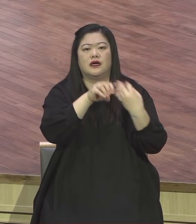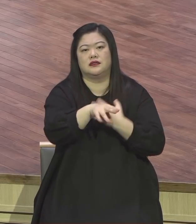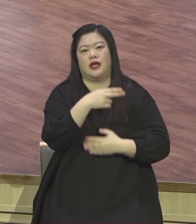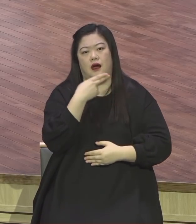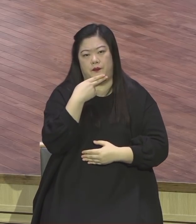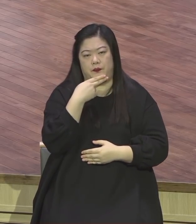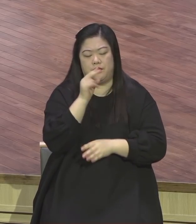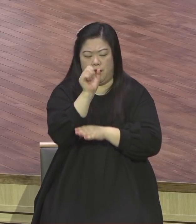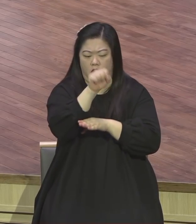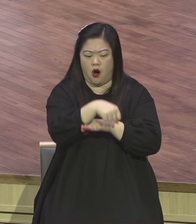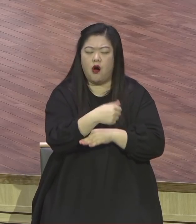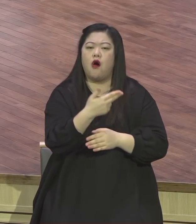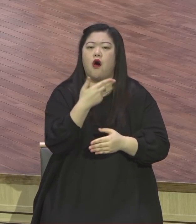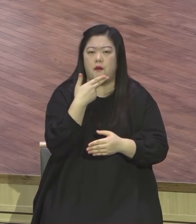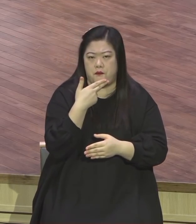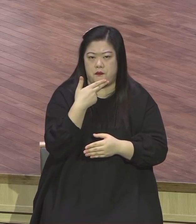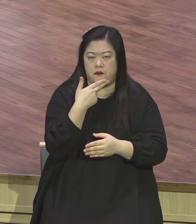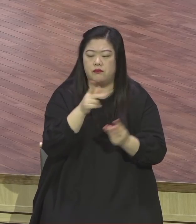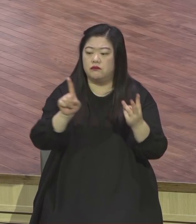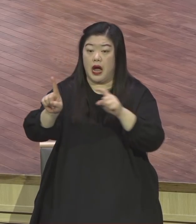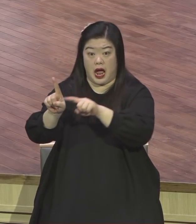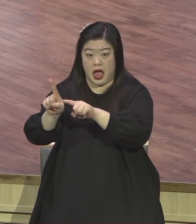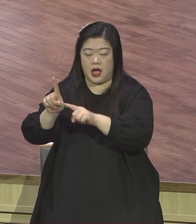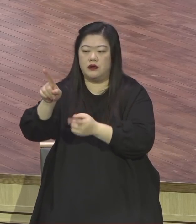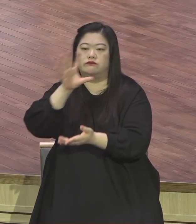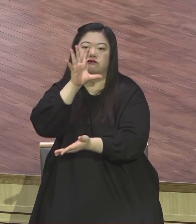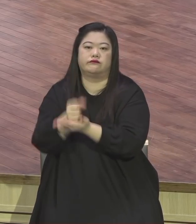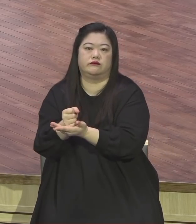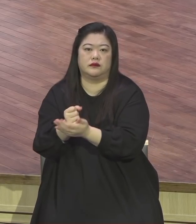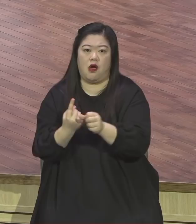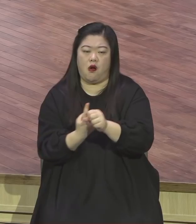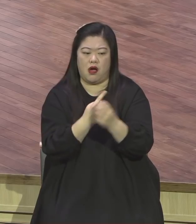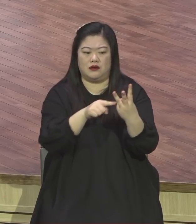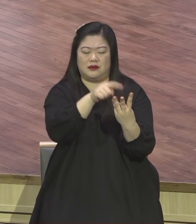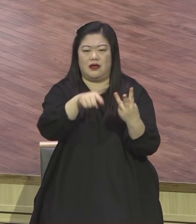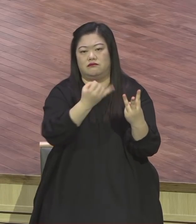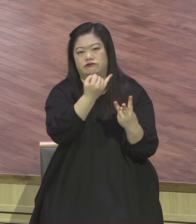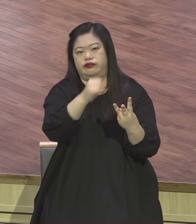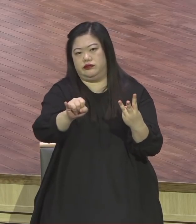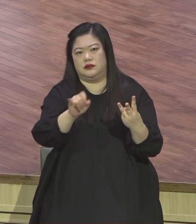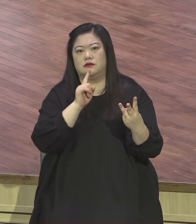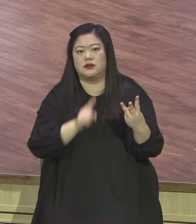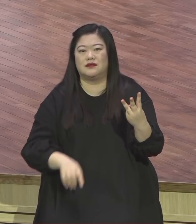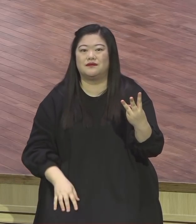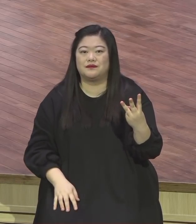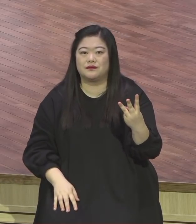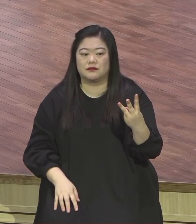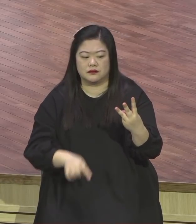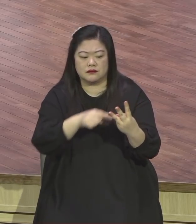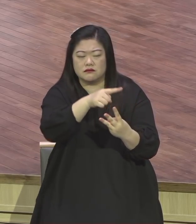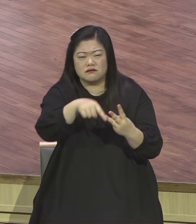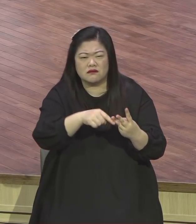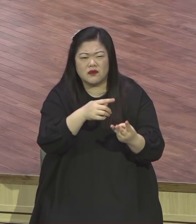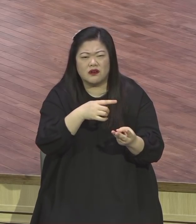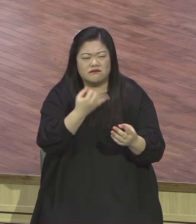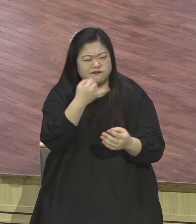밭들은 교회 다녀도 예수 믿어도 이 맛을 모른다. 증거가 없다. 보통